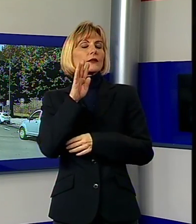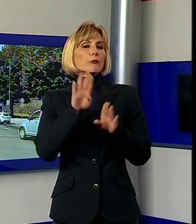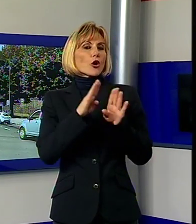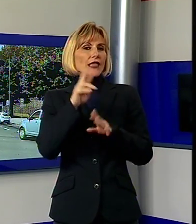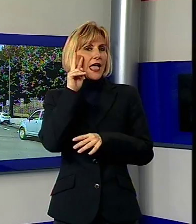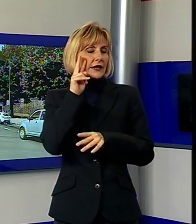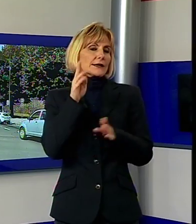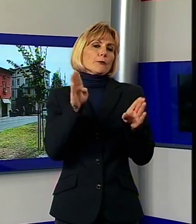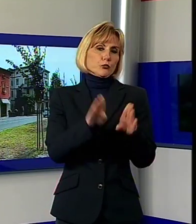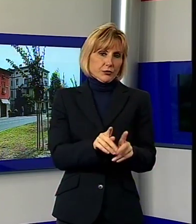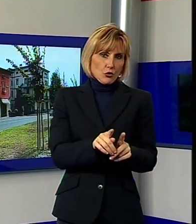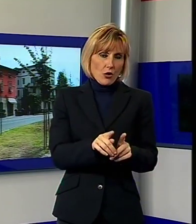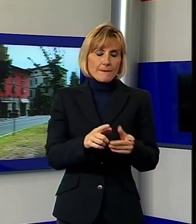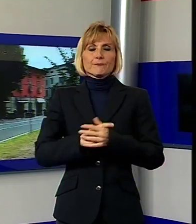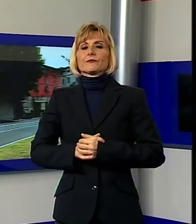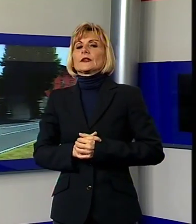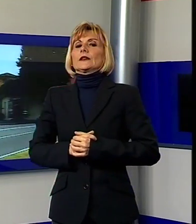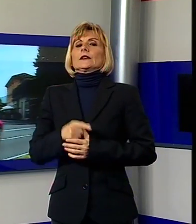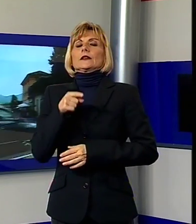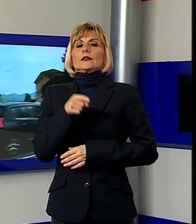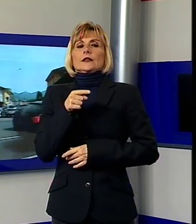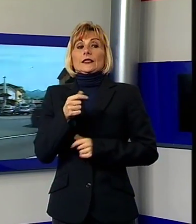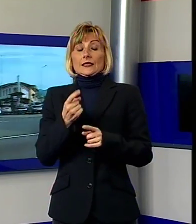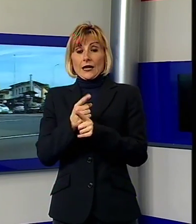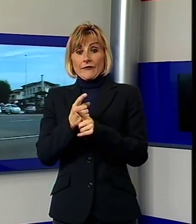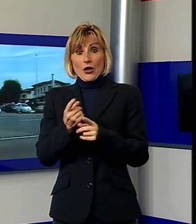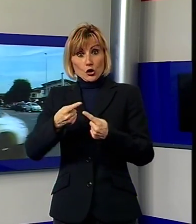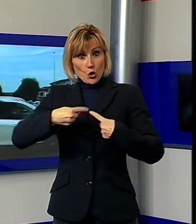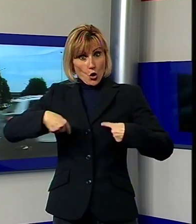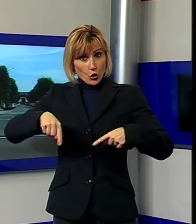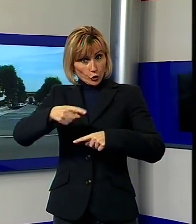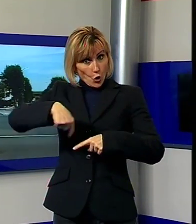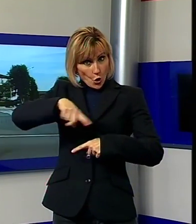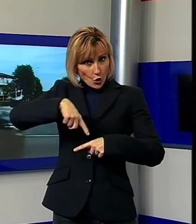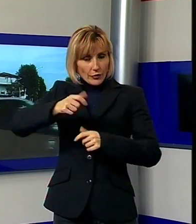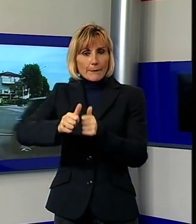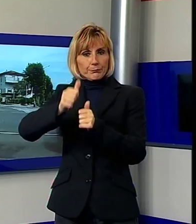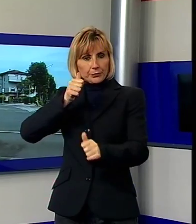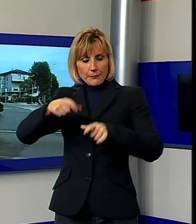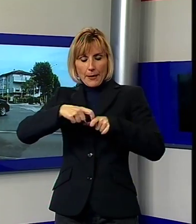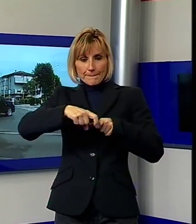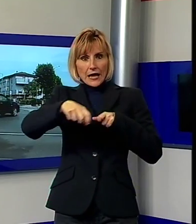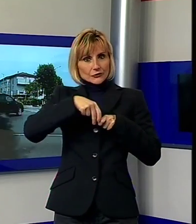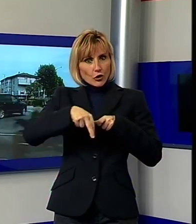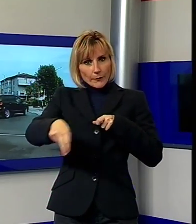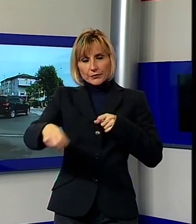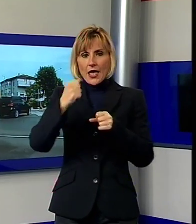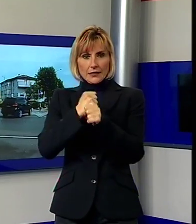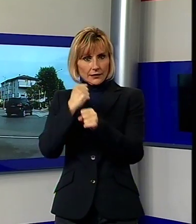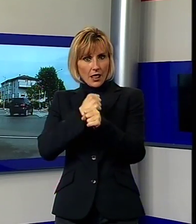alla rotonda si dovrà prima intervenire sui marciapiedi delle strade adiacenti. Per quanto riguarda i tempi di realizzazione l'assessore Marchini